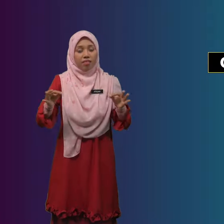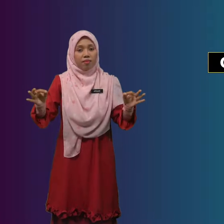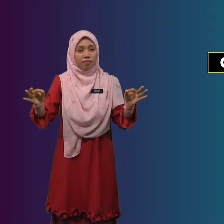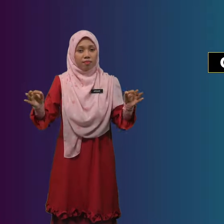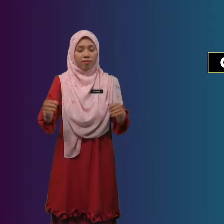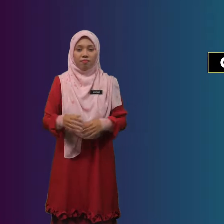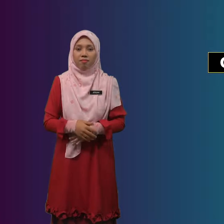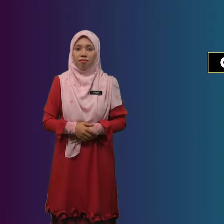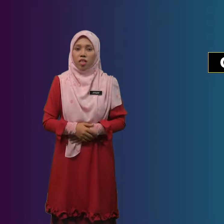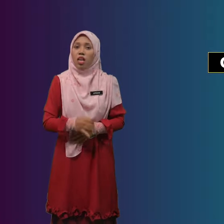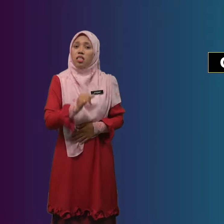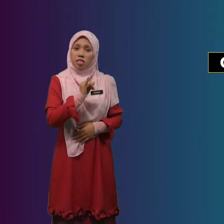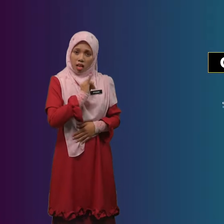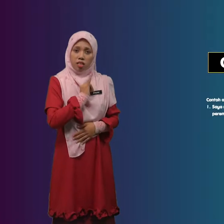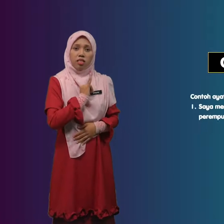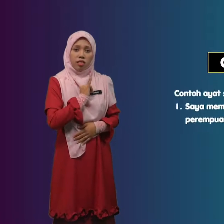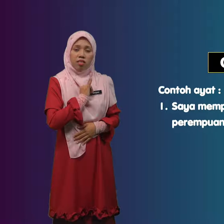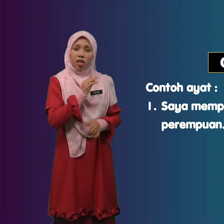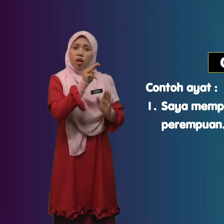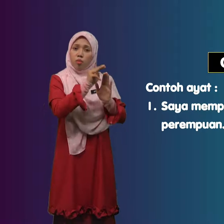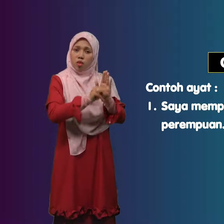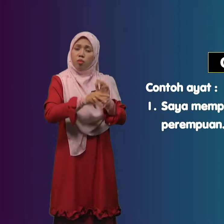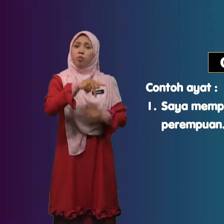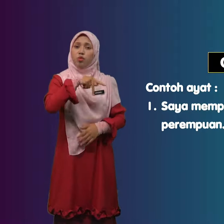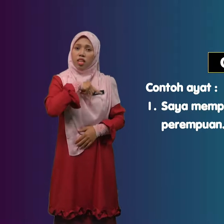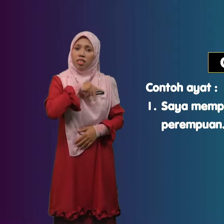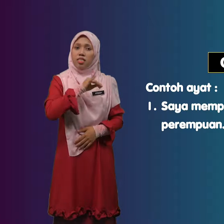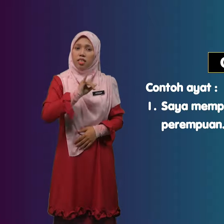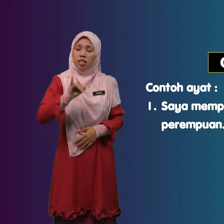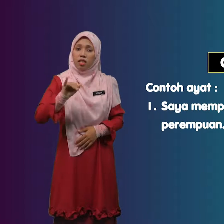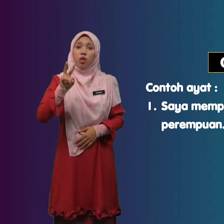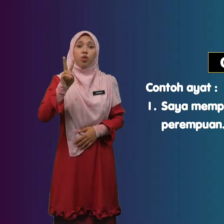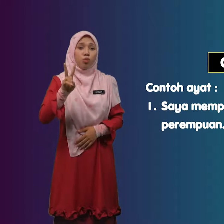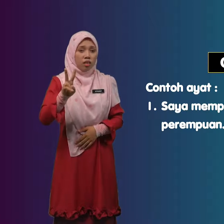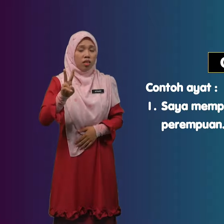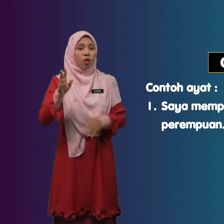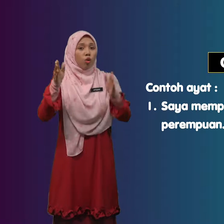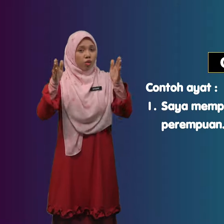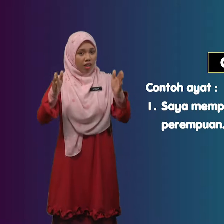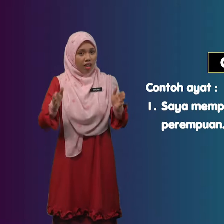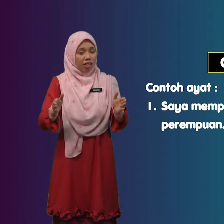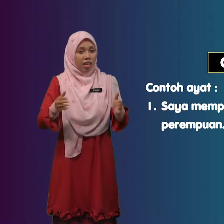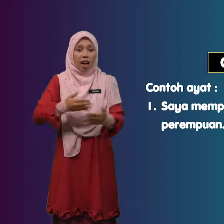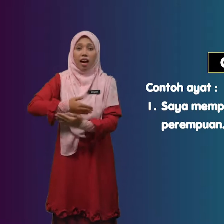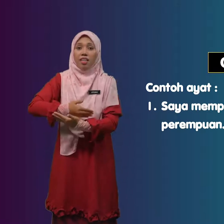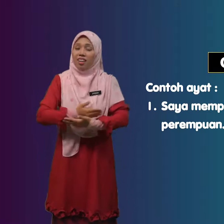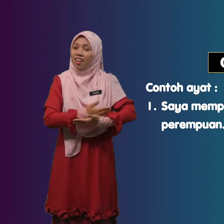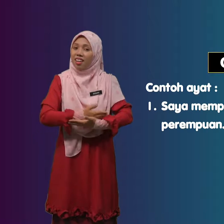Saya Mempunyai Dua orang Anak